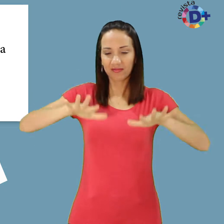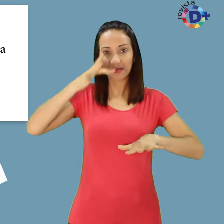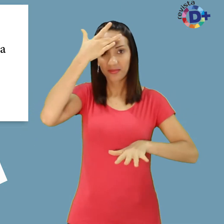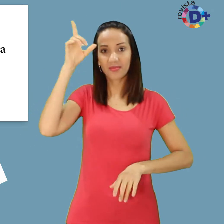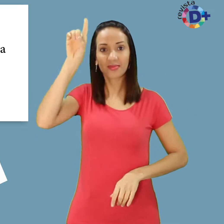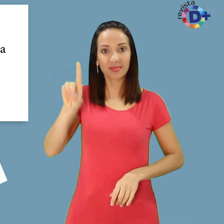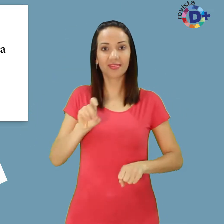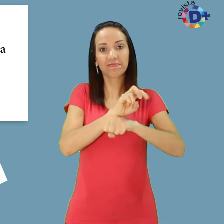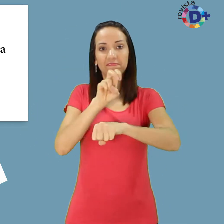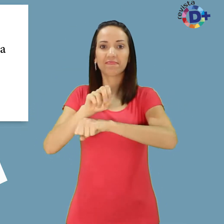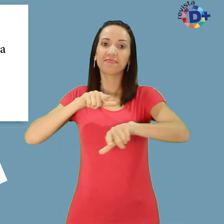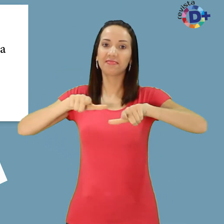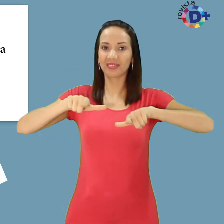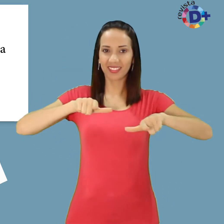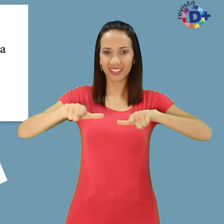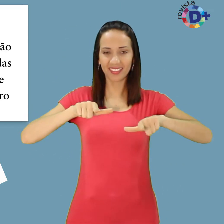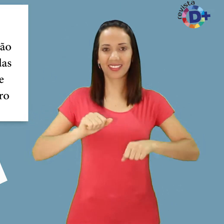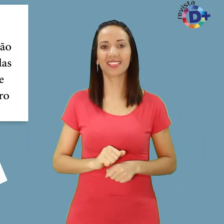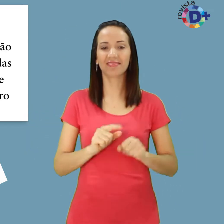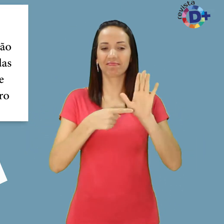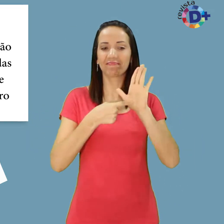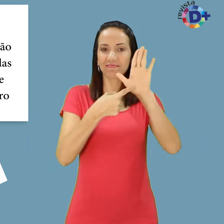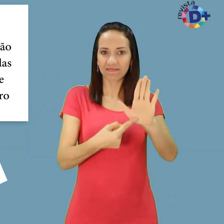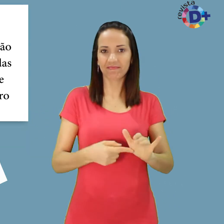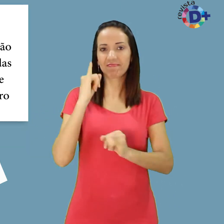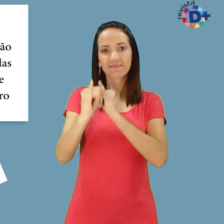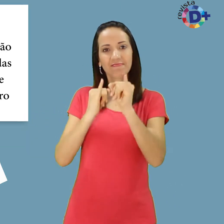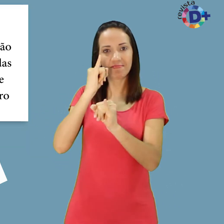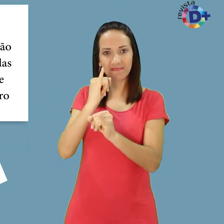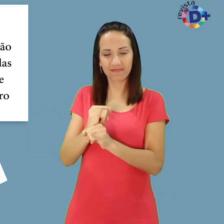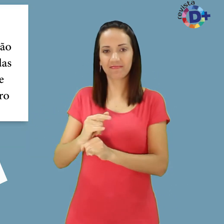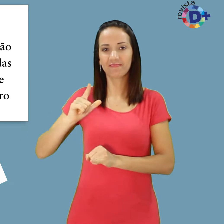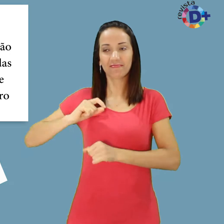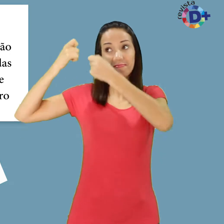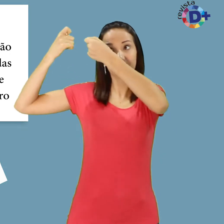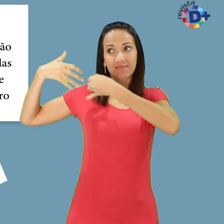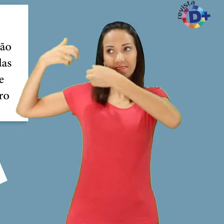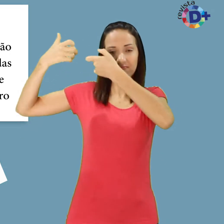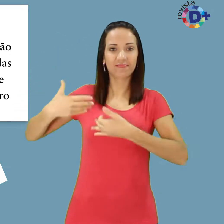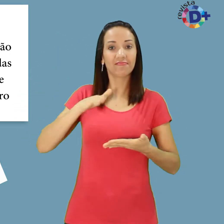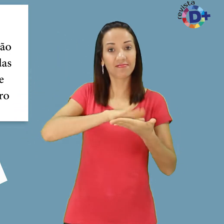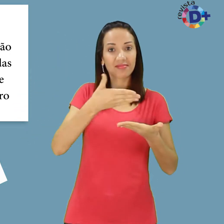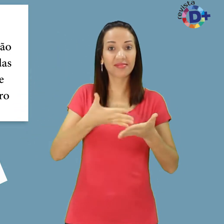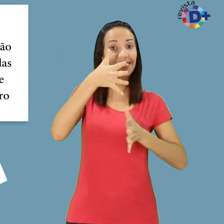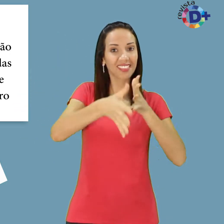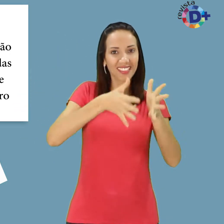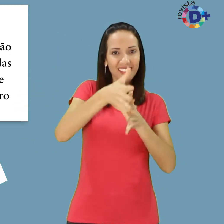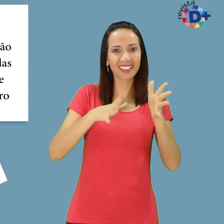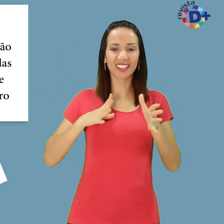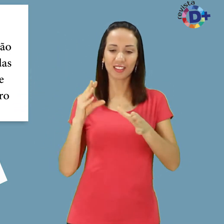de trabalho. Transmissão online, audiodescrição e tradução em libras farão parte